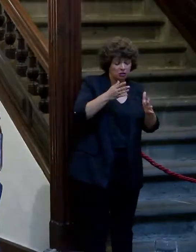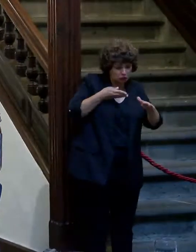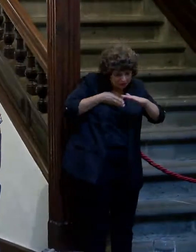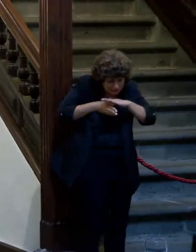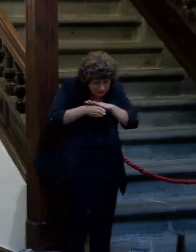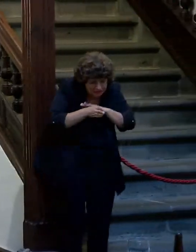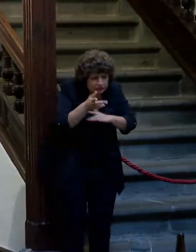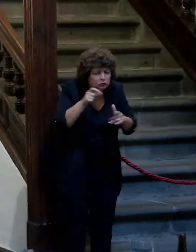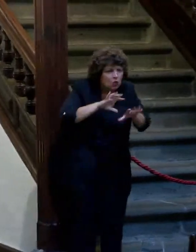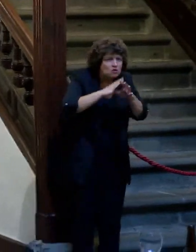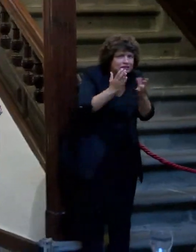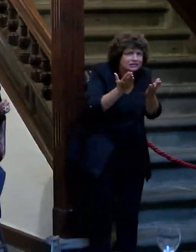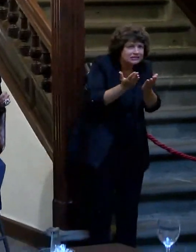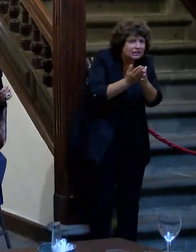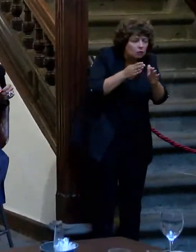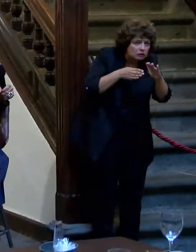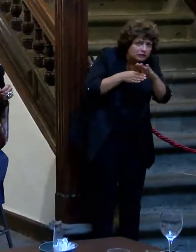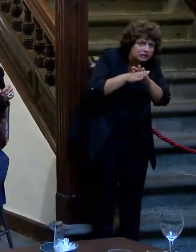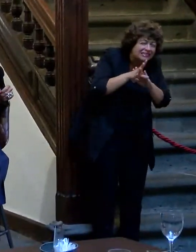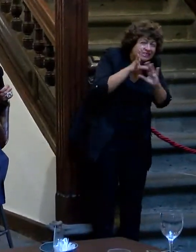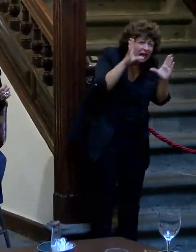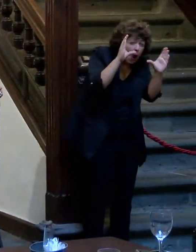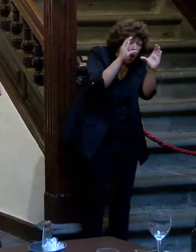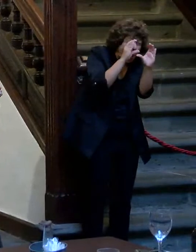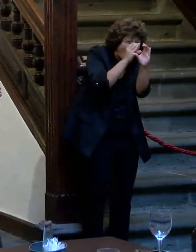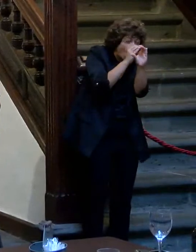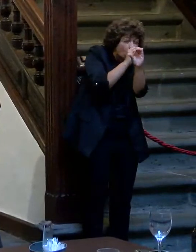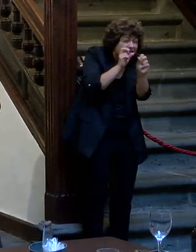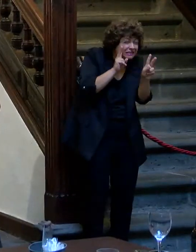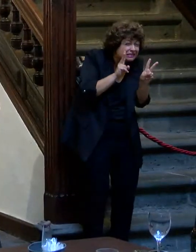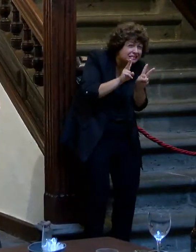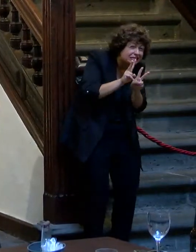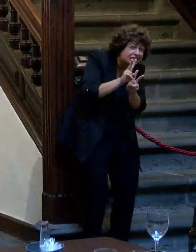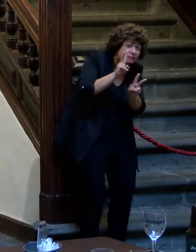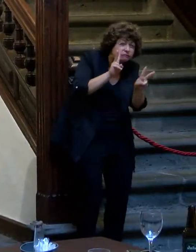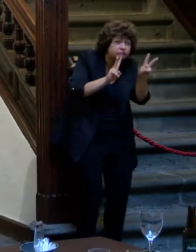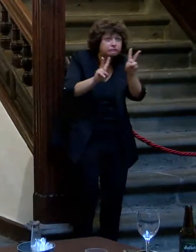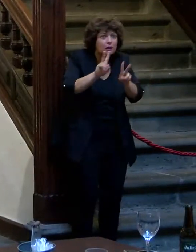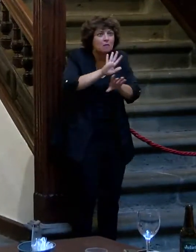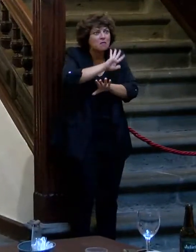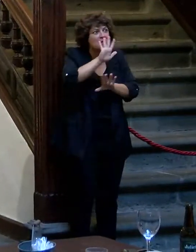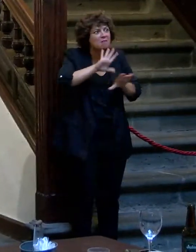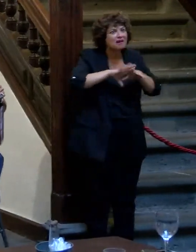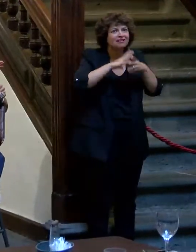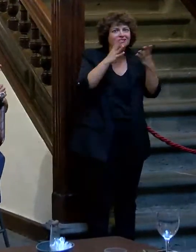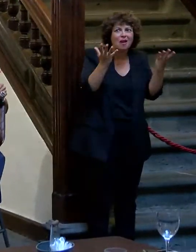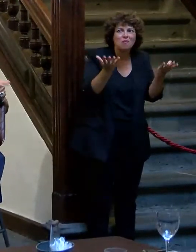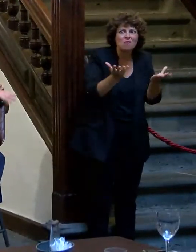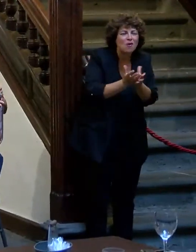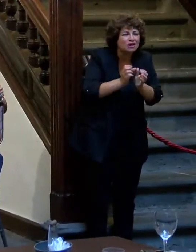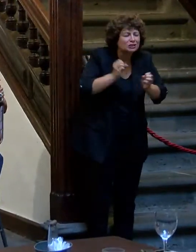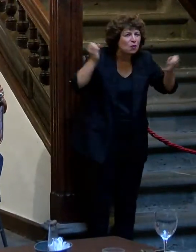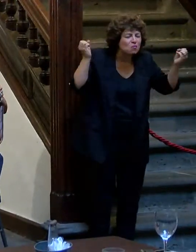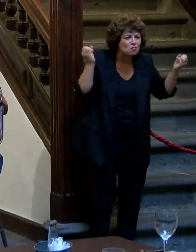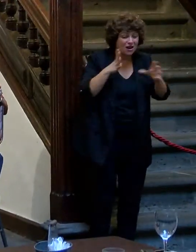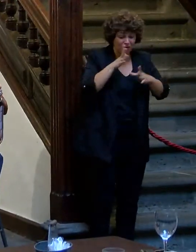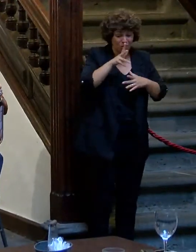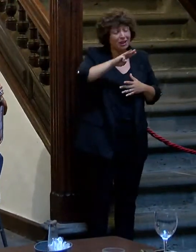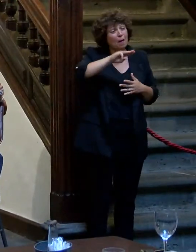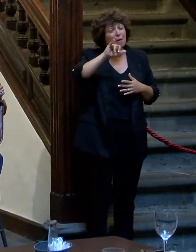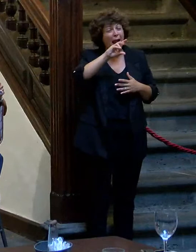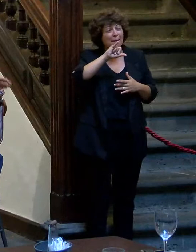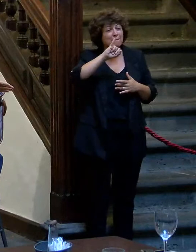todo aquel mundo que yo veía en esa oscuridad, en contraluz, a mí me pareció un universo mágico porque Pilar, esta Pilar te digo,